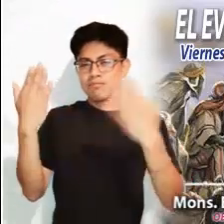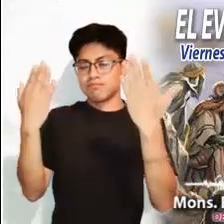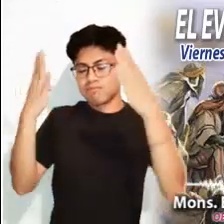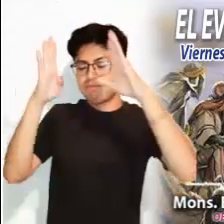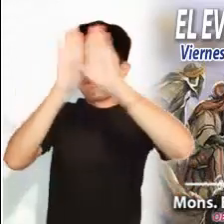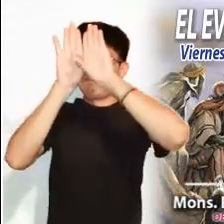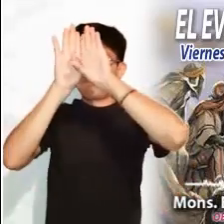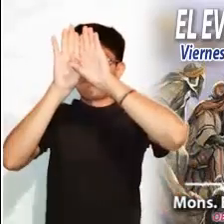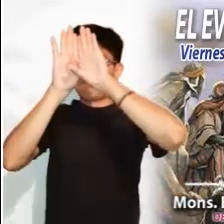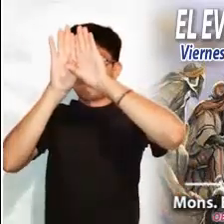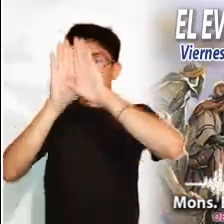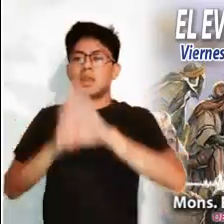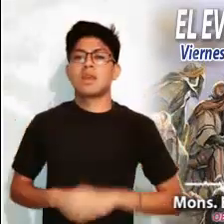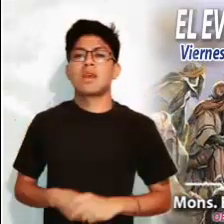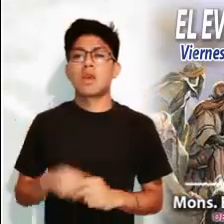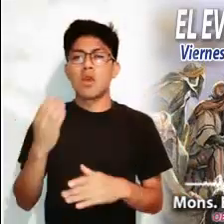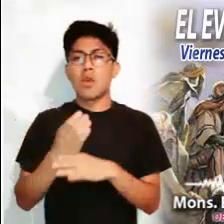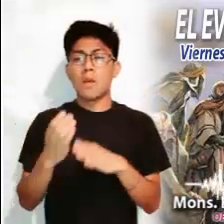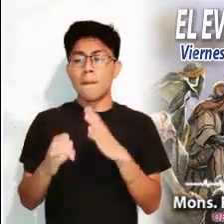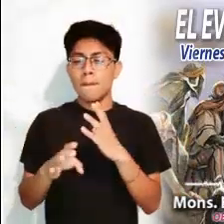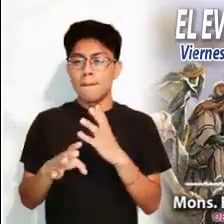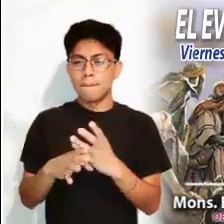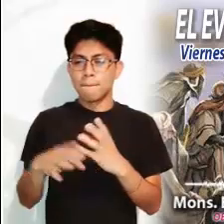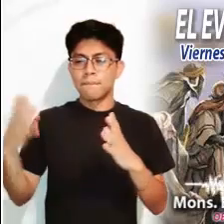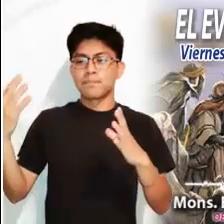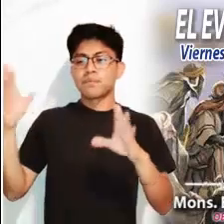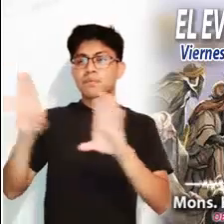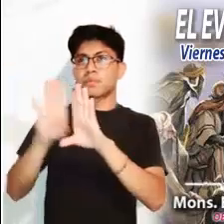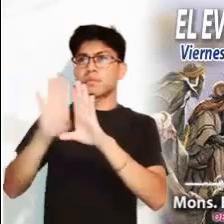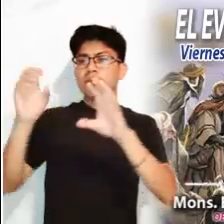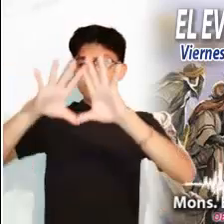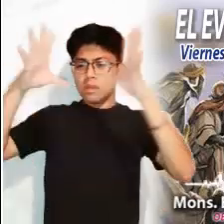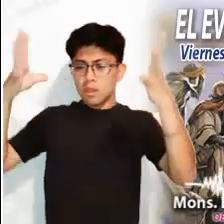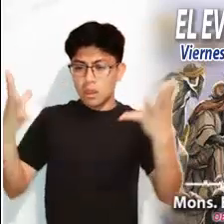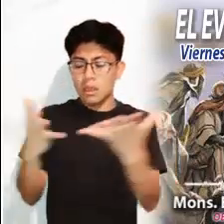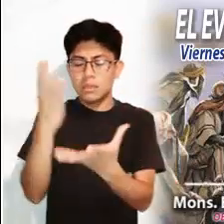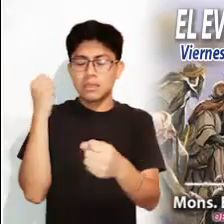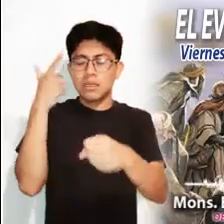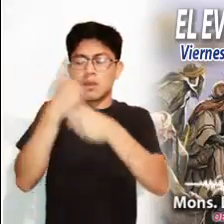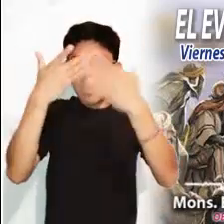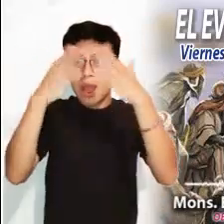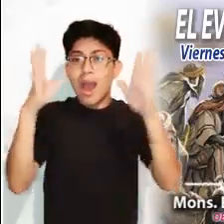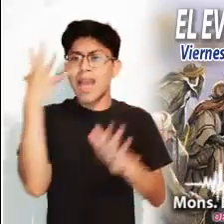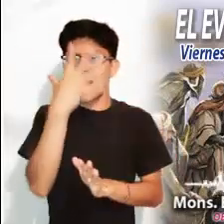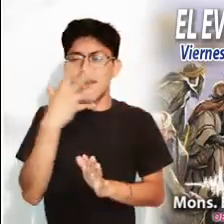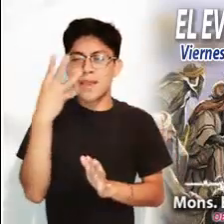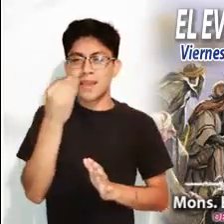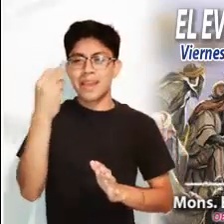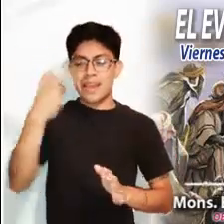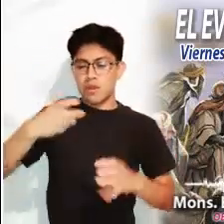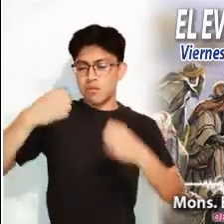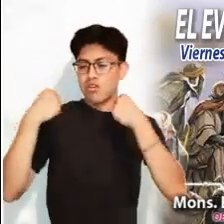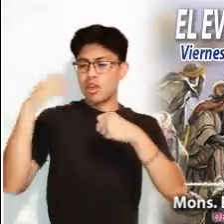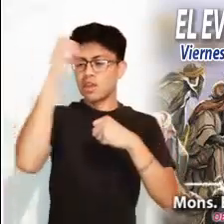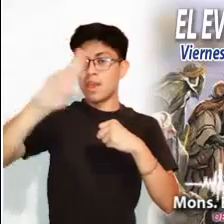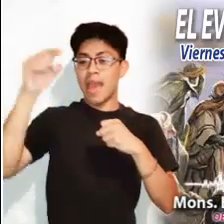los hombres no siempre han sido capaces de leer lo que cuenta la creación. Haciéndonos descubrir la belleza